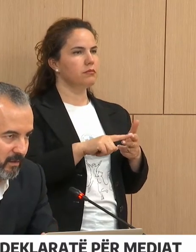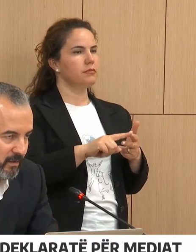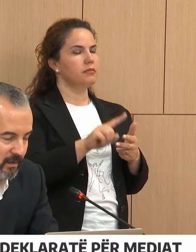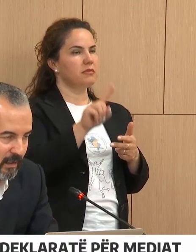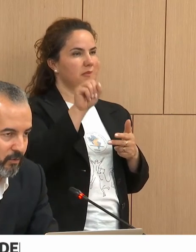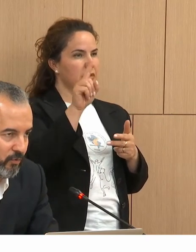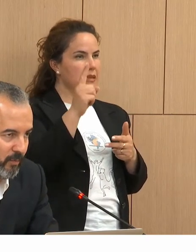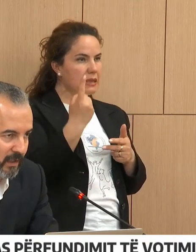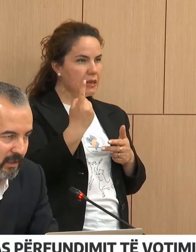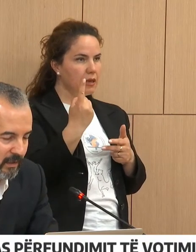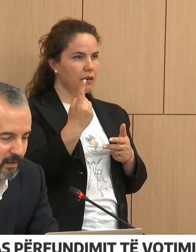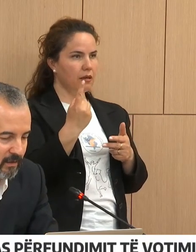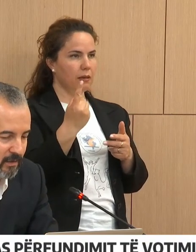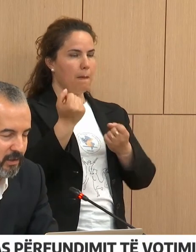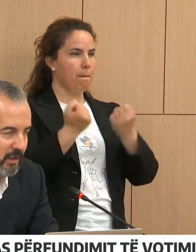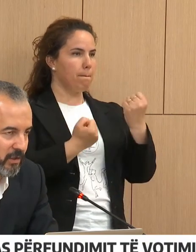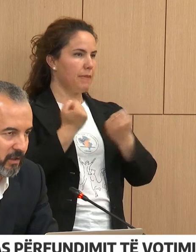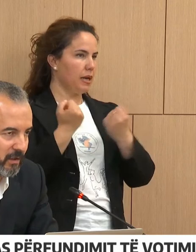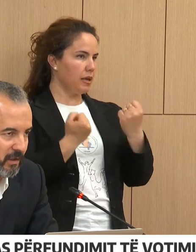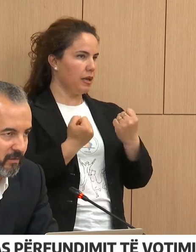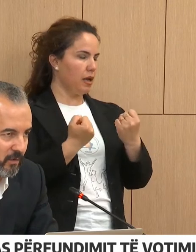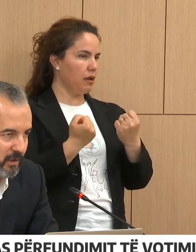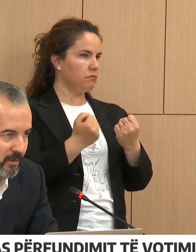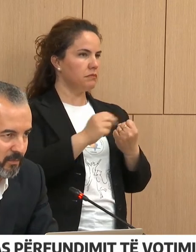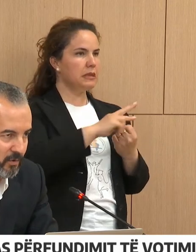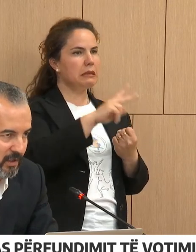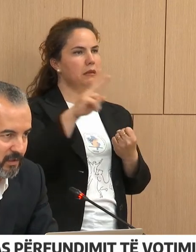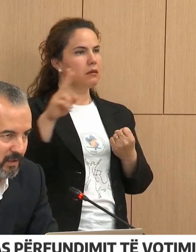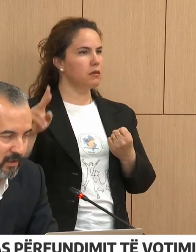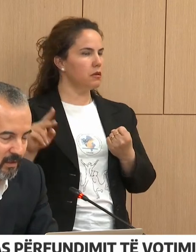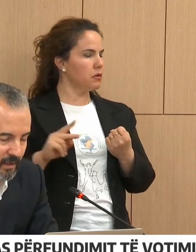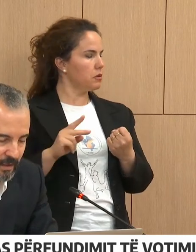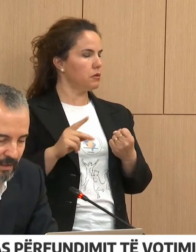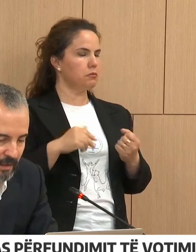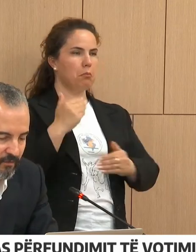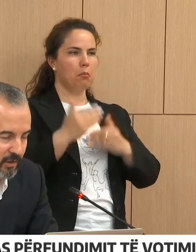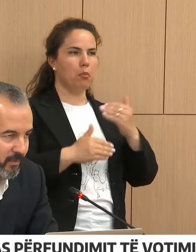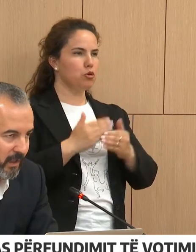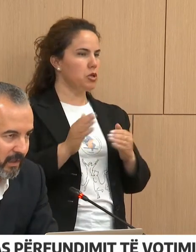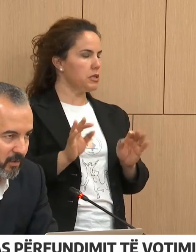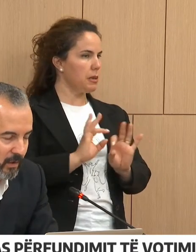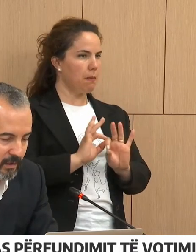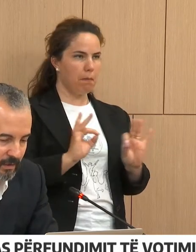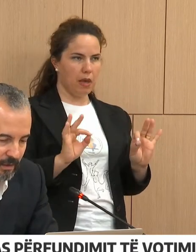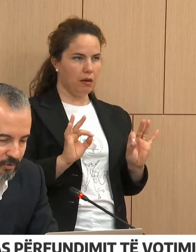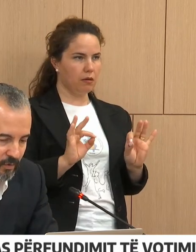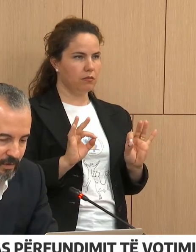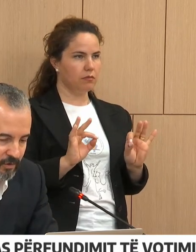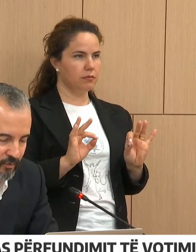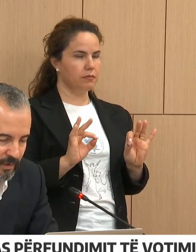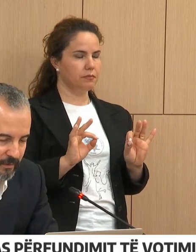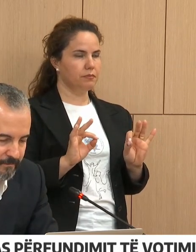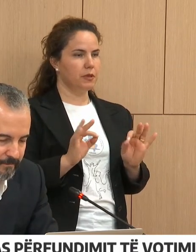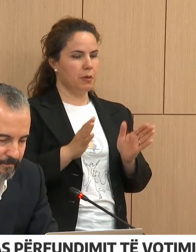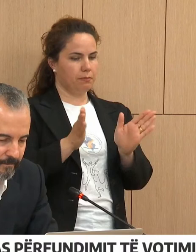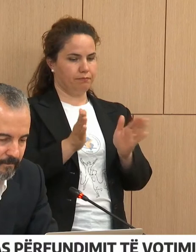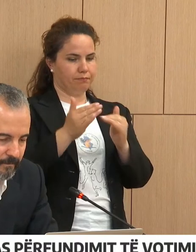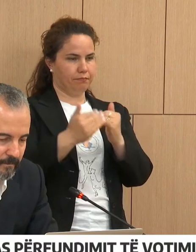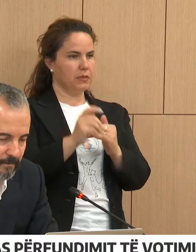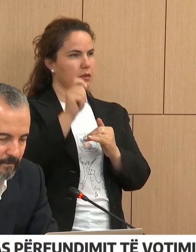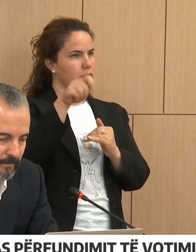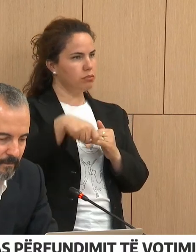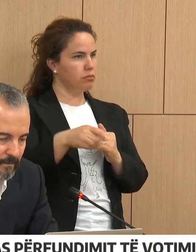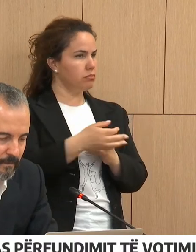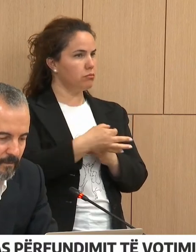një nga dy makinat dhe në të gjitha qenëra të tjera të votimit. Procesi i votimit elektronik ka shkuar shumë njërë.